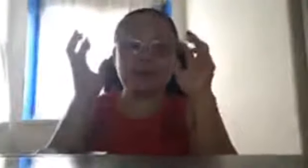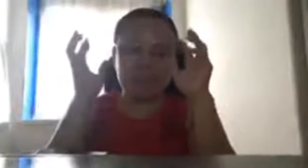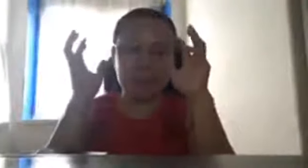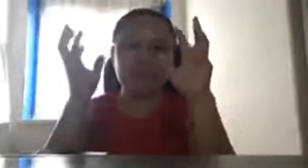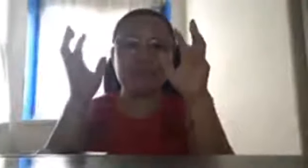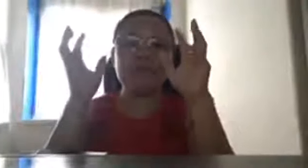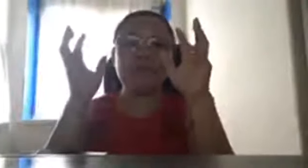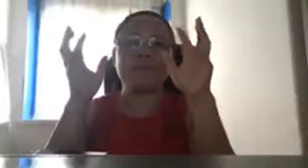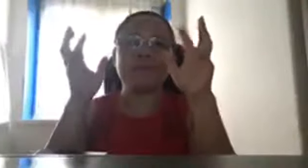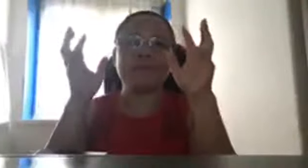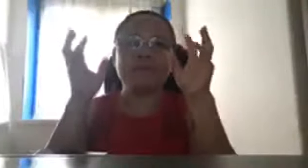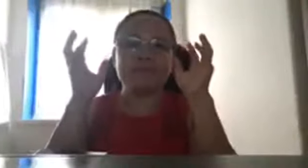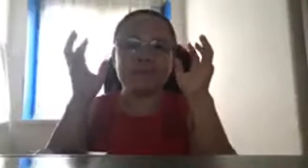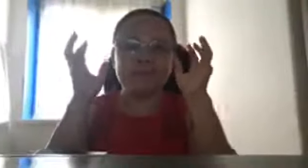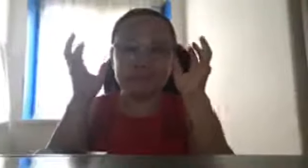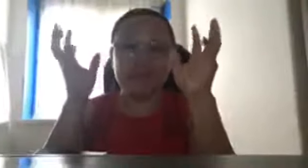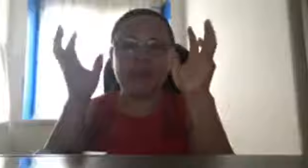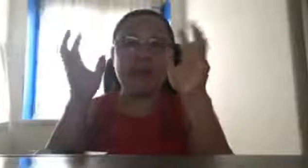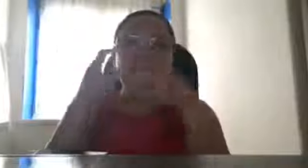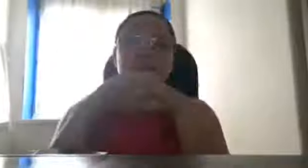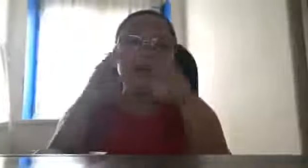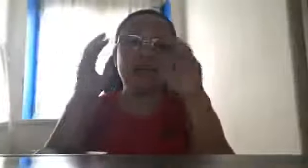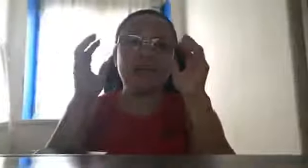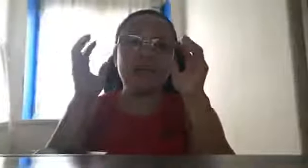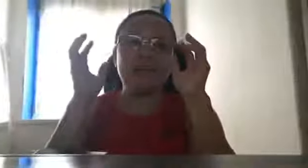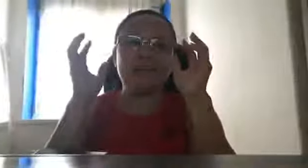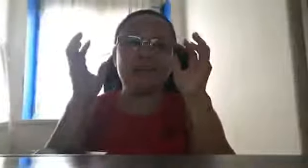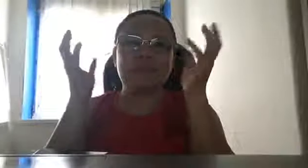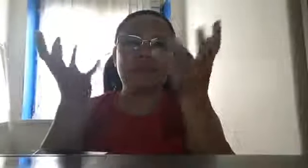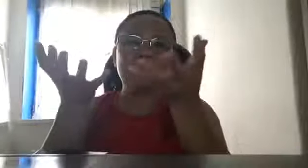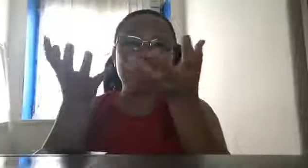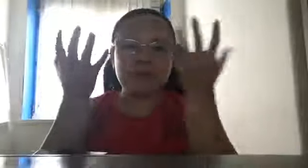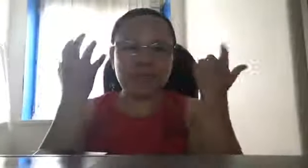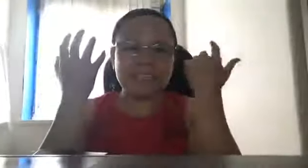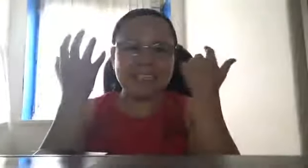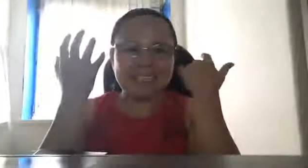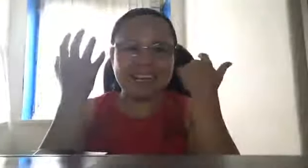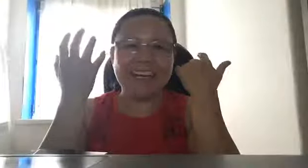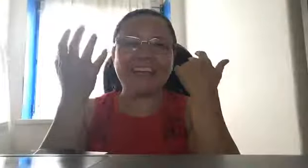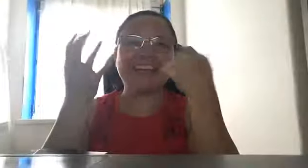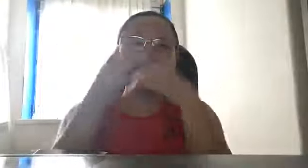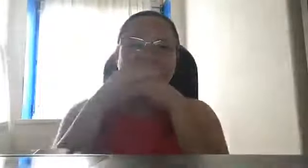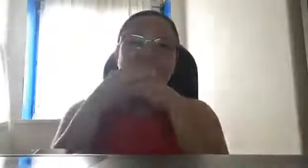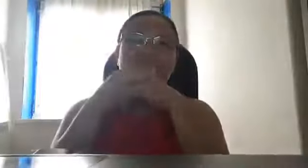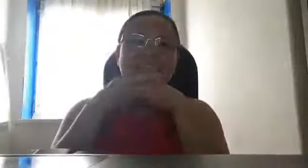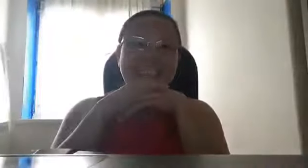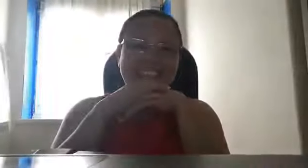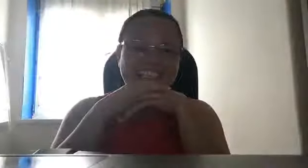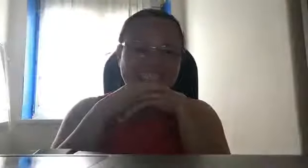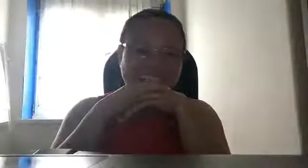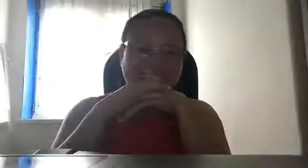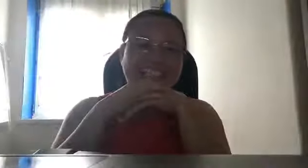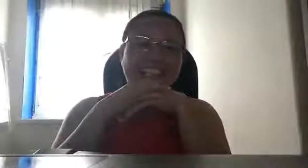kayo, sa, pag dumating na ang tamang edad natin,